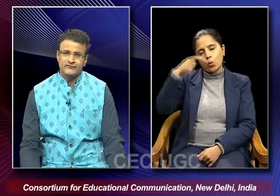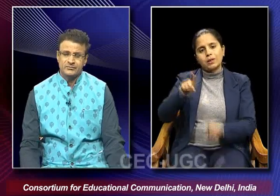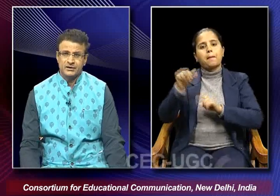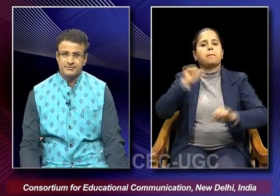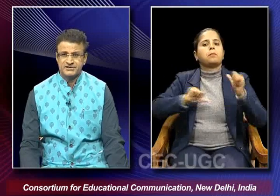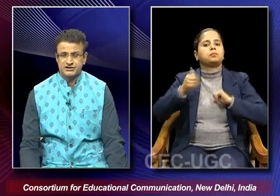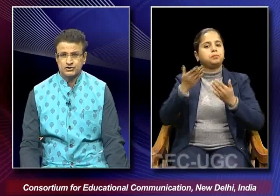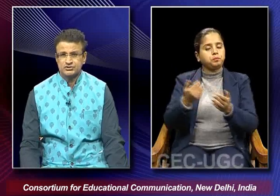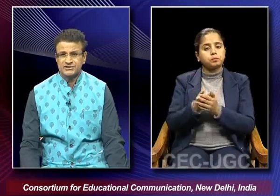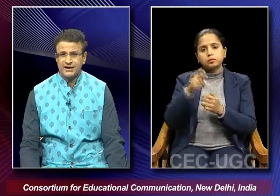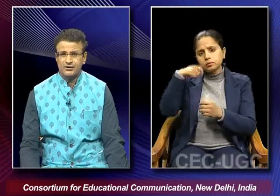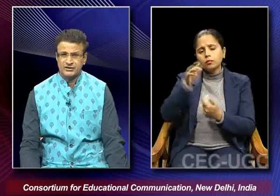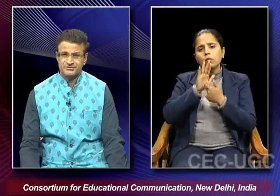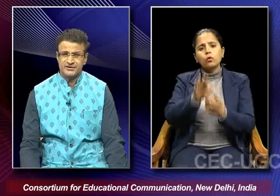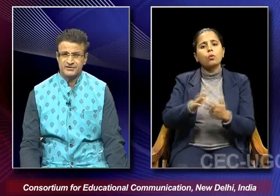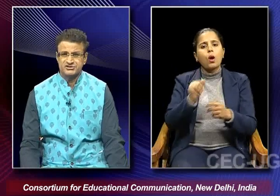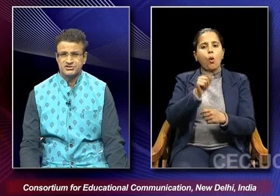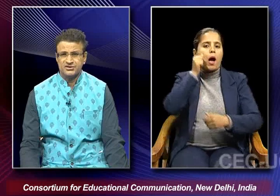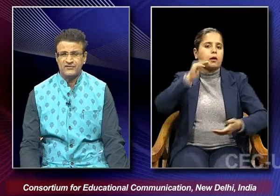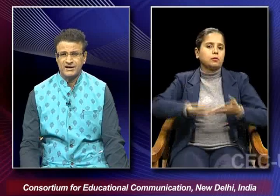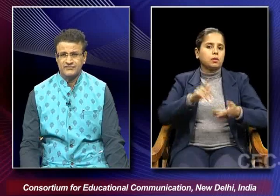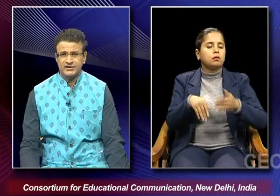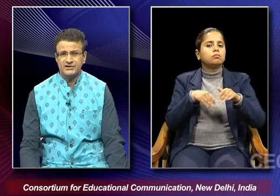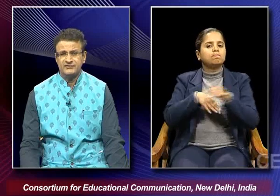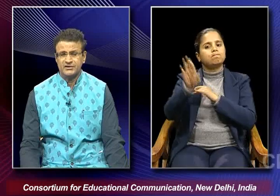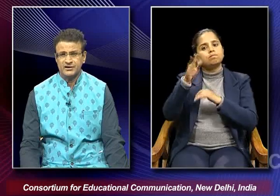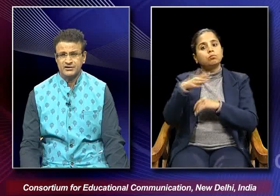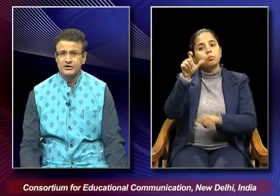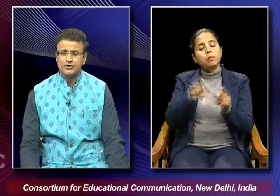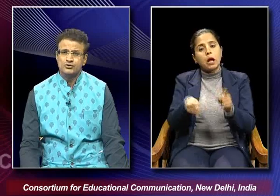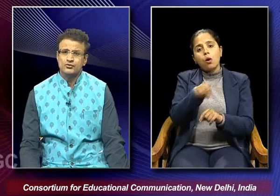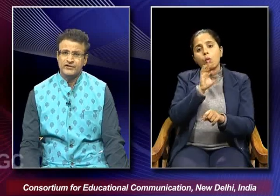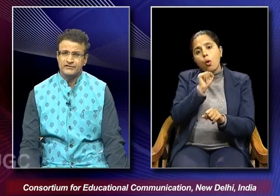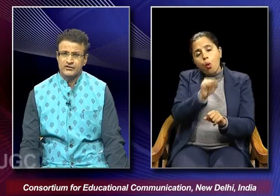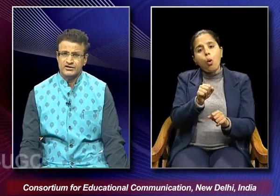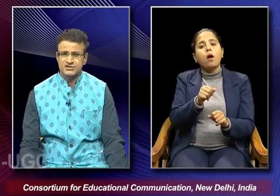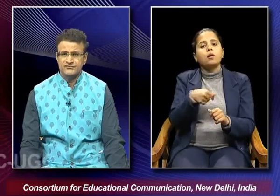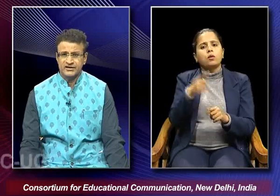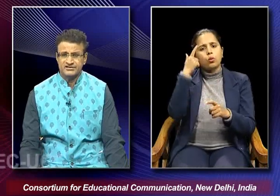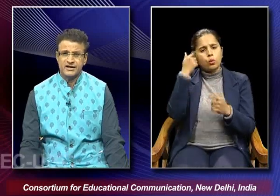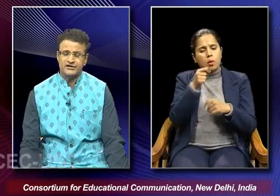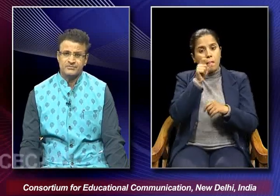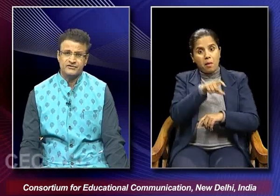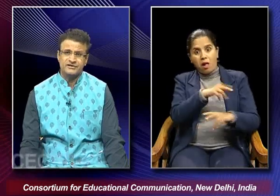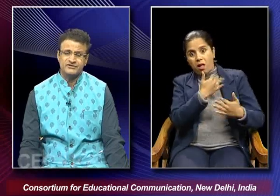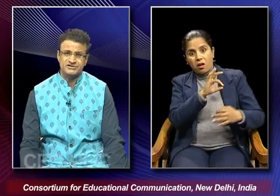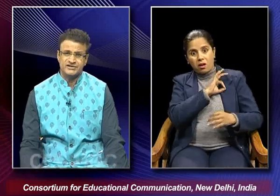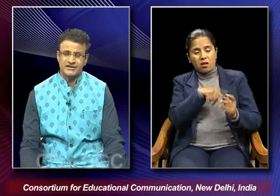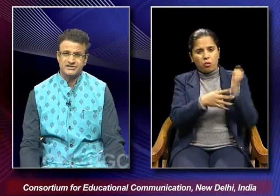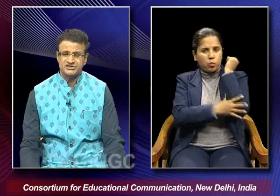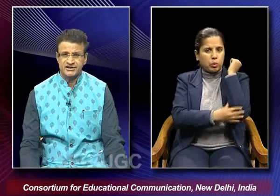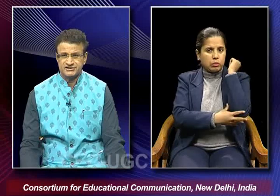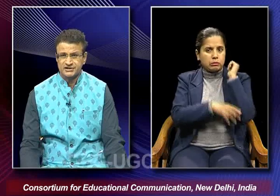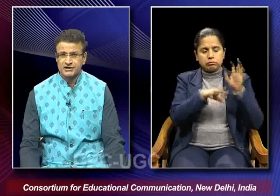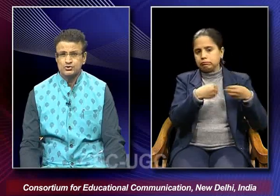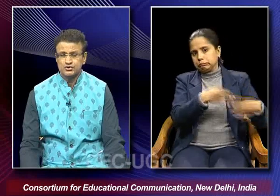the film basically shows that how her husband runs far away leaving her to fend for herself against the kind of poverty which is there